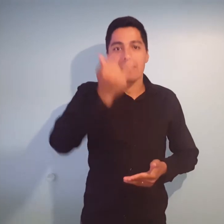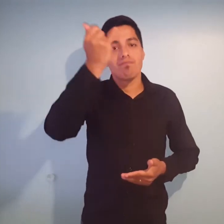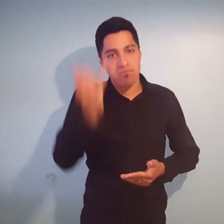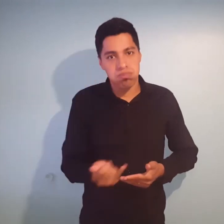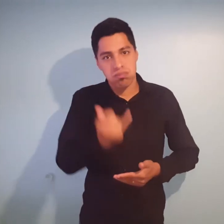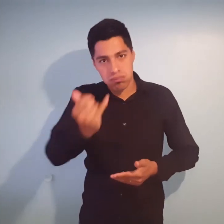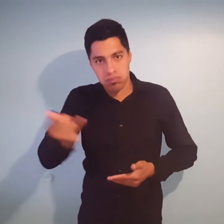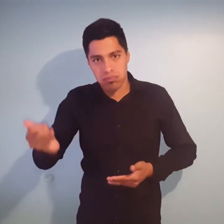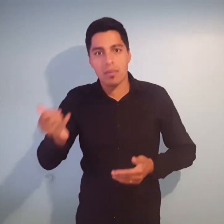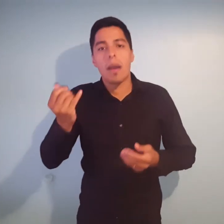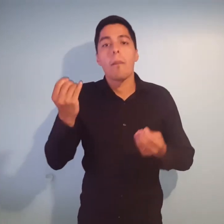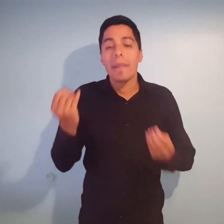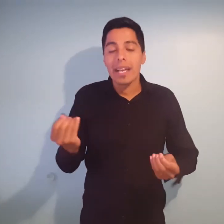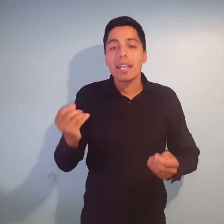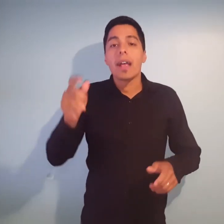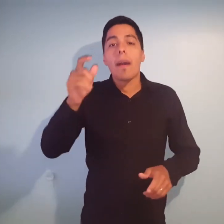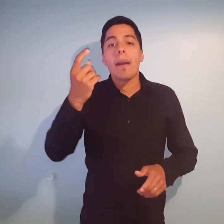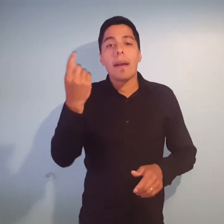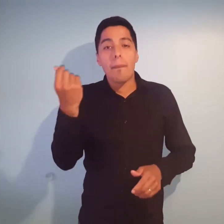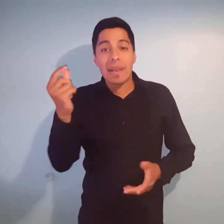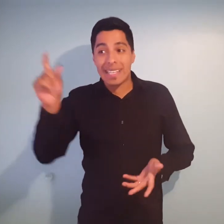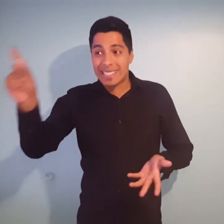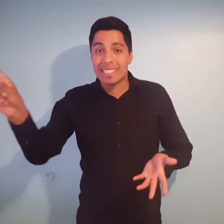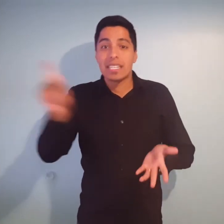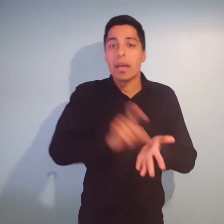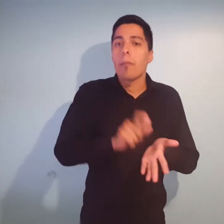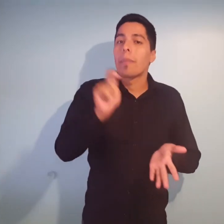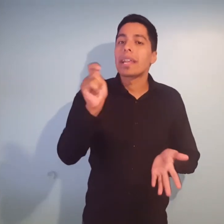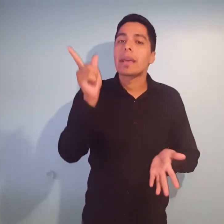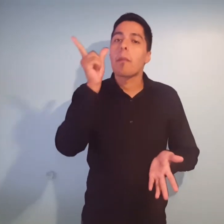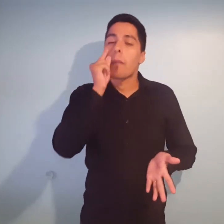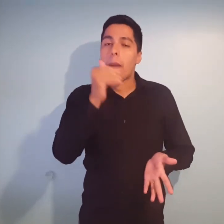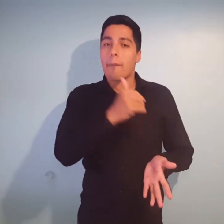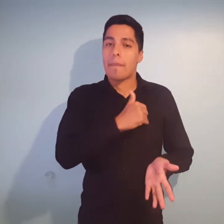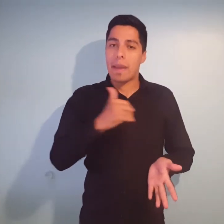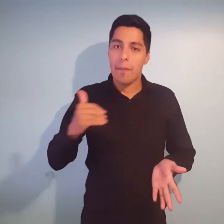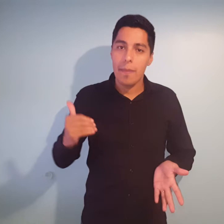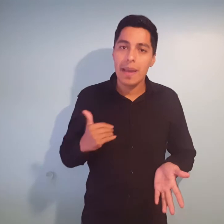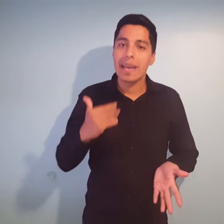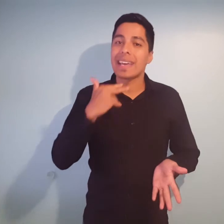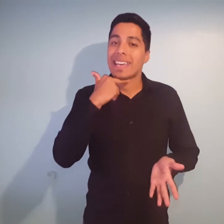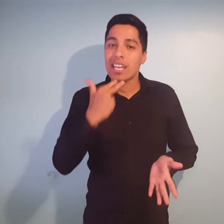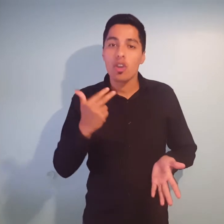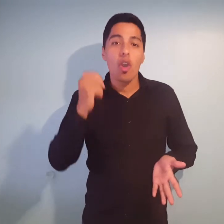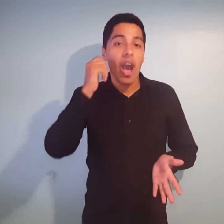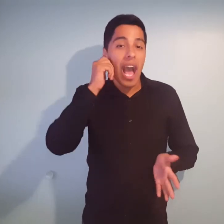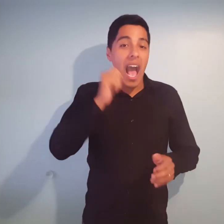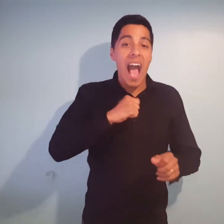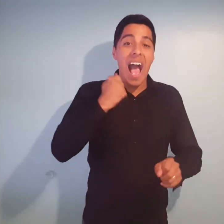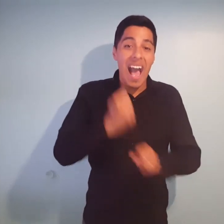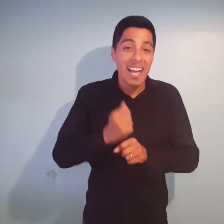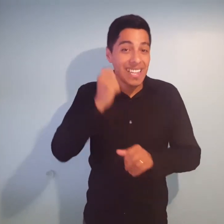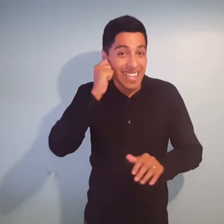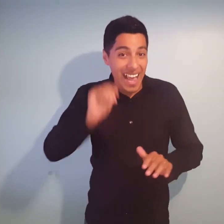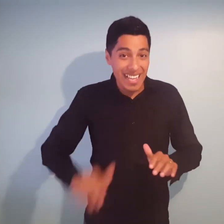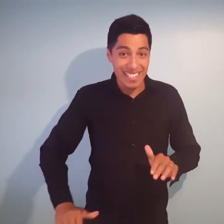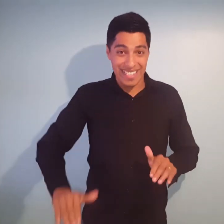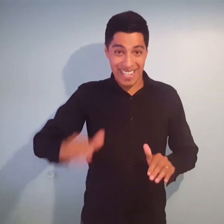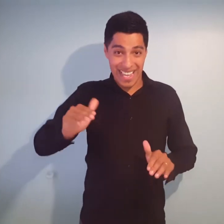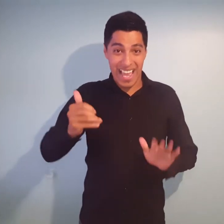que el dinero de la tarjeta alimentaria llegue a las madres y padres con hijos e hijas de hasta 6 años, que al momento estén percibiendo la Asignación Universal